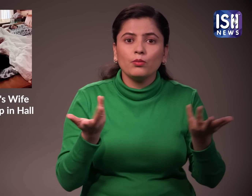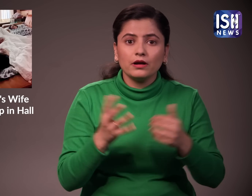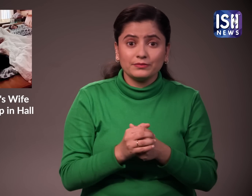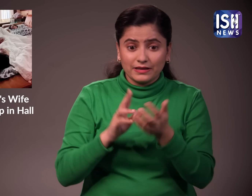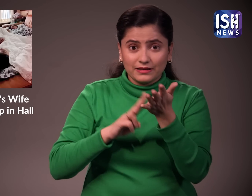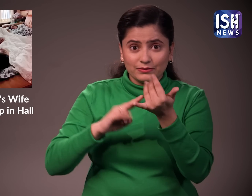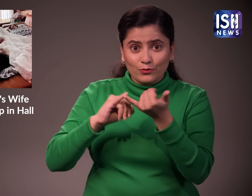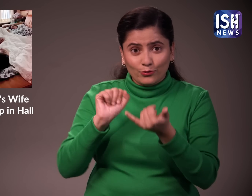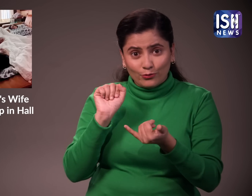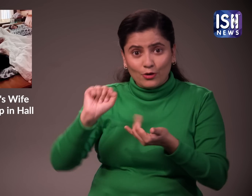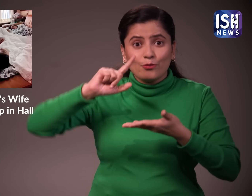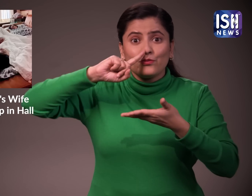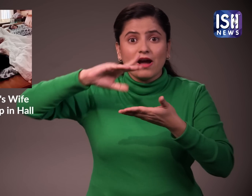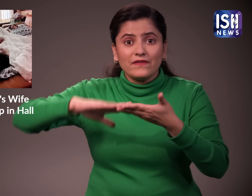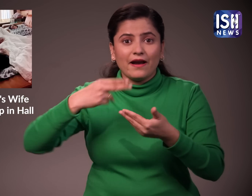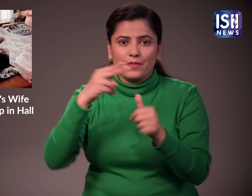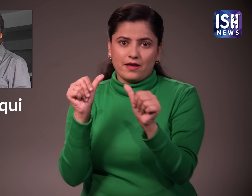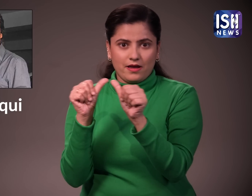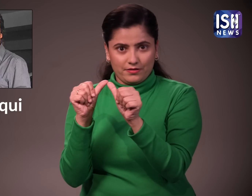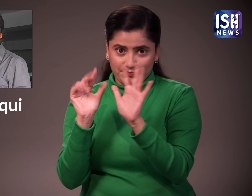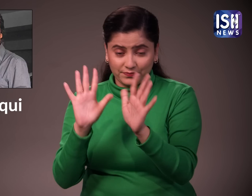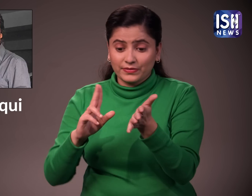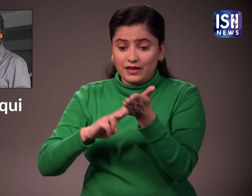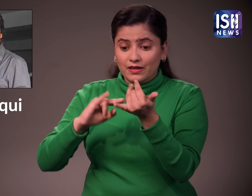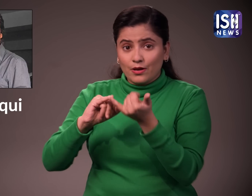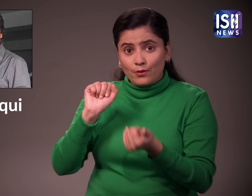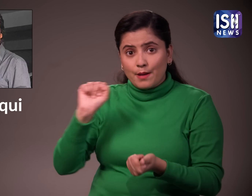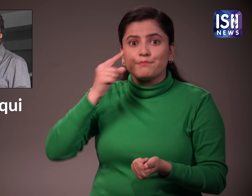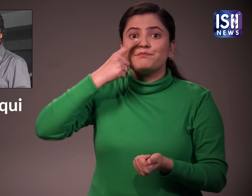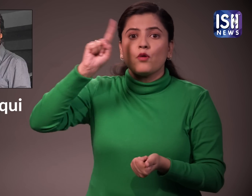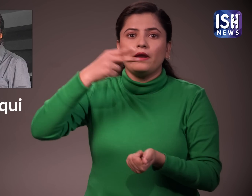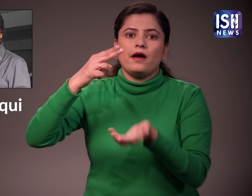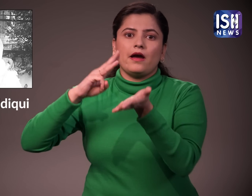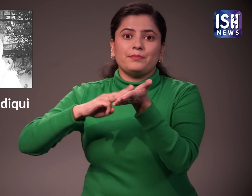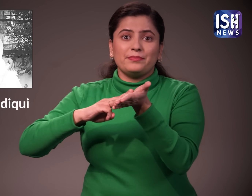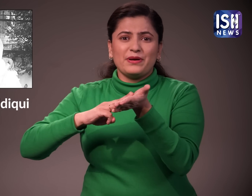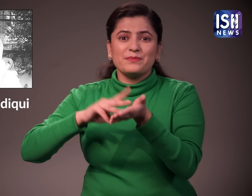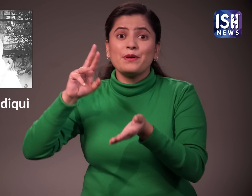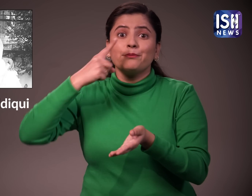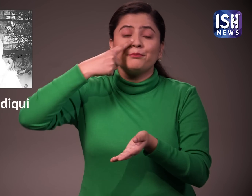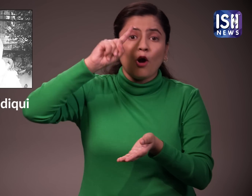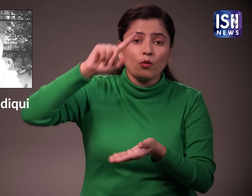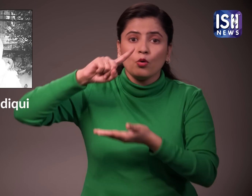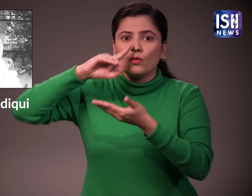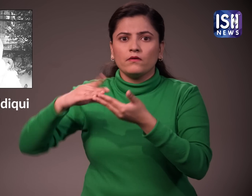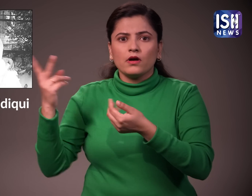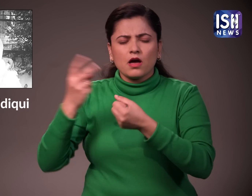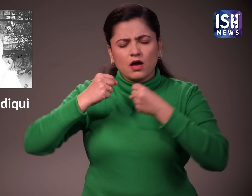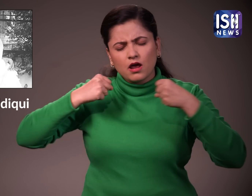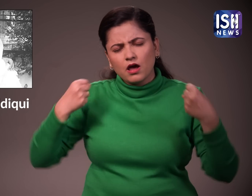क्योंकि उनकी पतनी आल्या नवाज की मा महरुनीसा के साथ संपत्ति